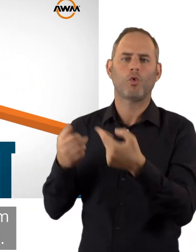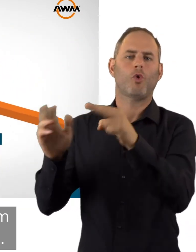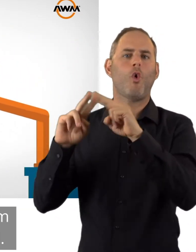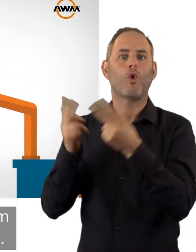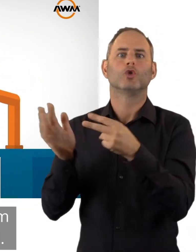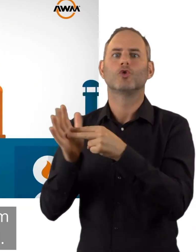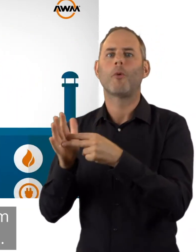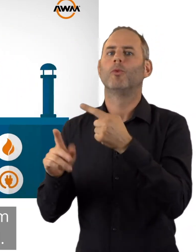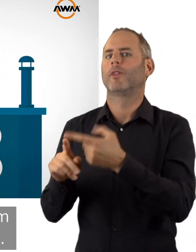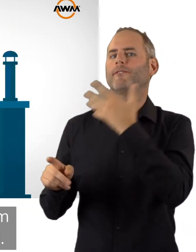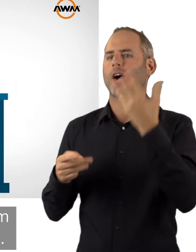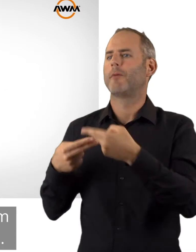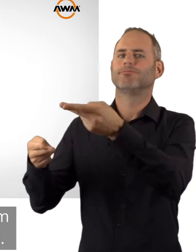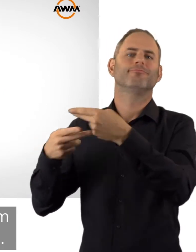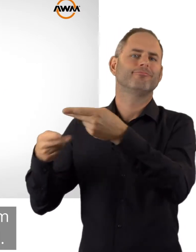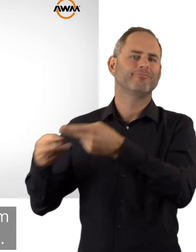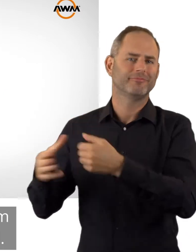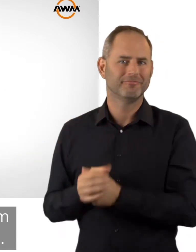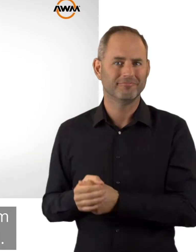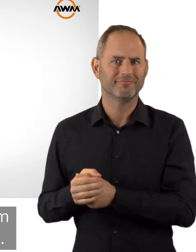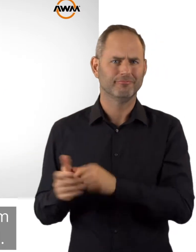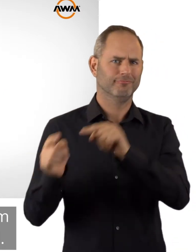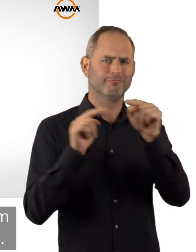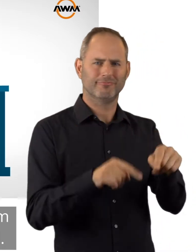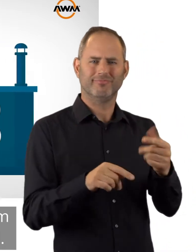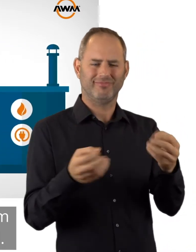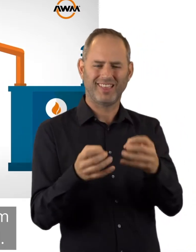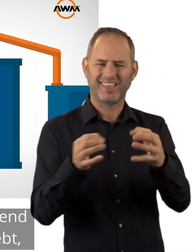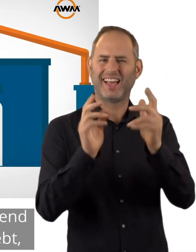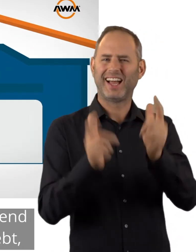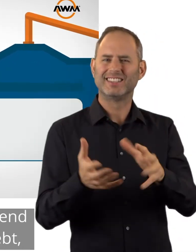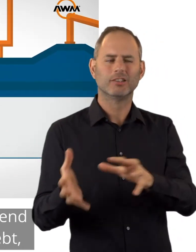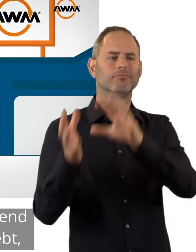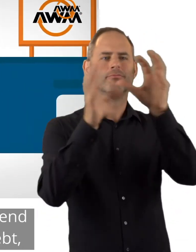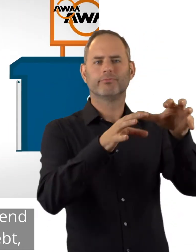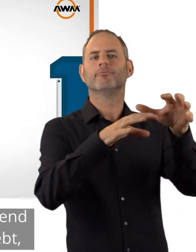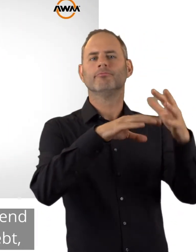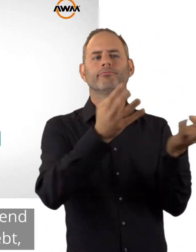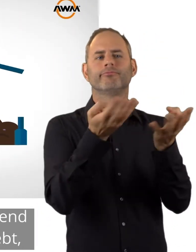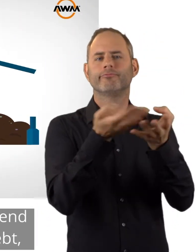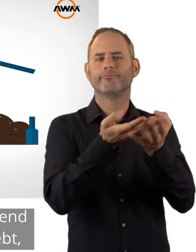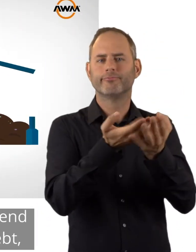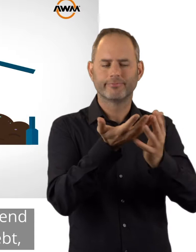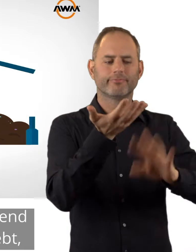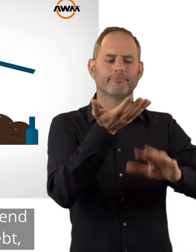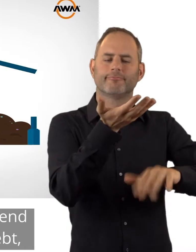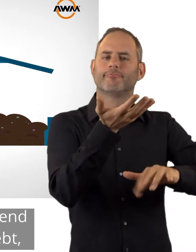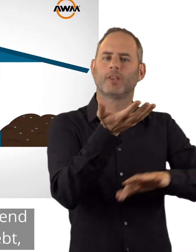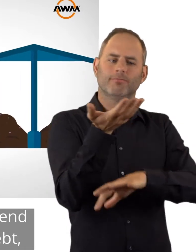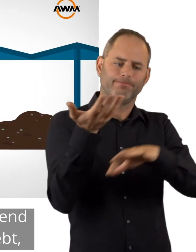Produktion von Ökostrom und Wärme verwendet wird. Die Gärreste werden anschließend kompostiert und danach